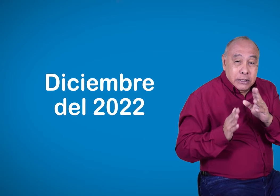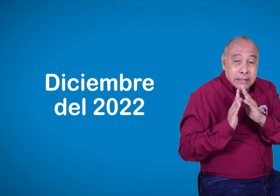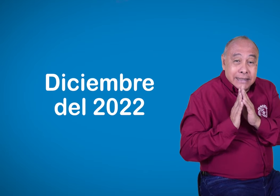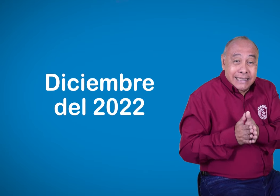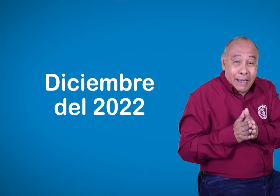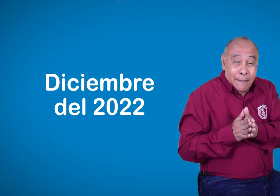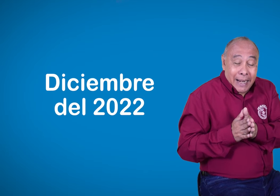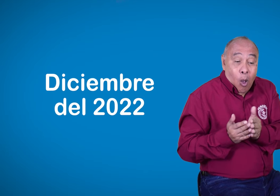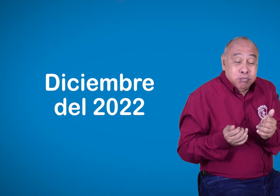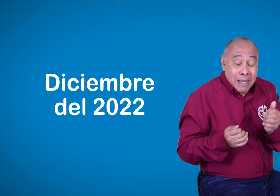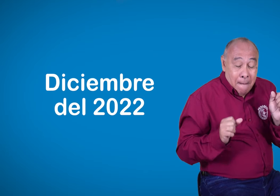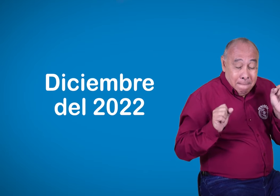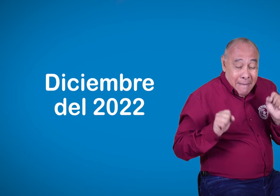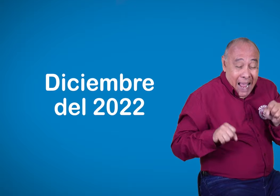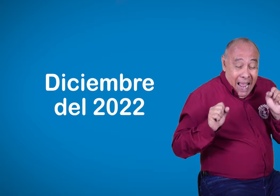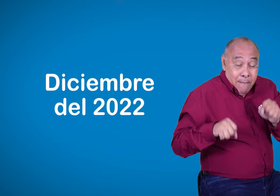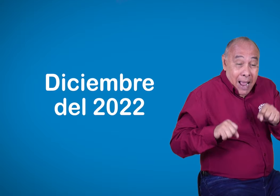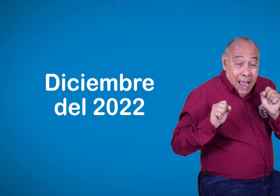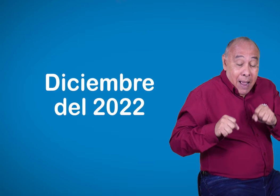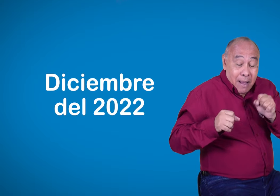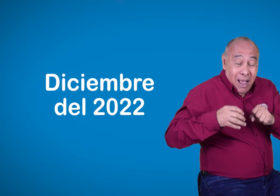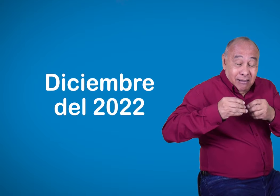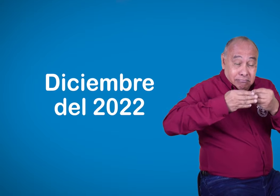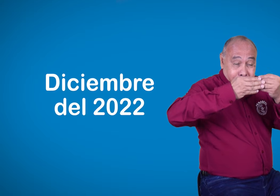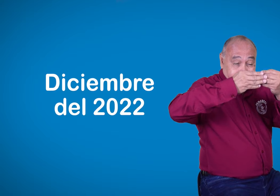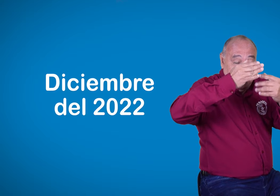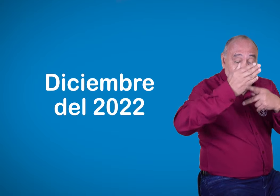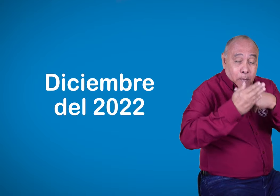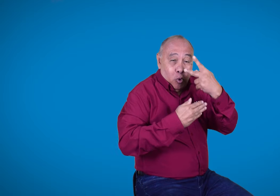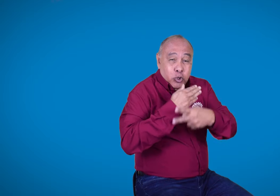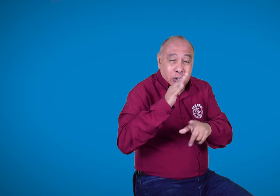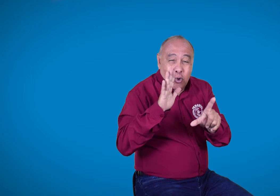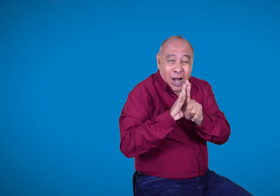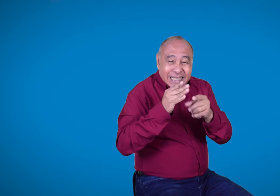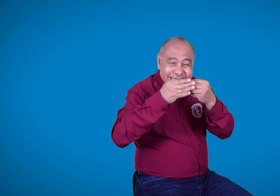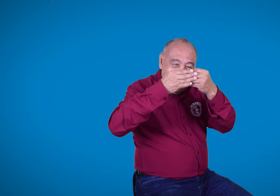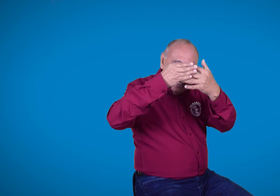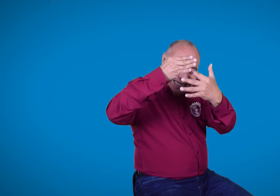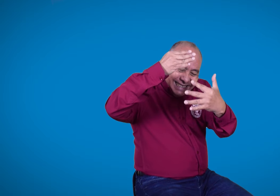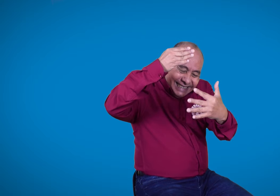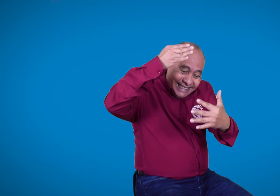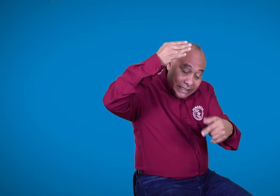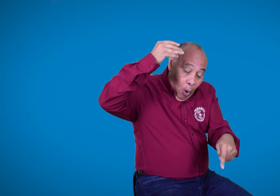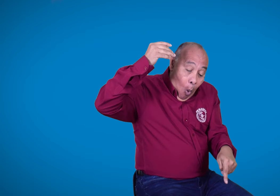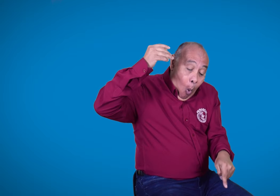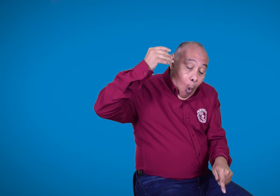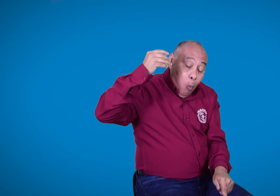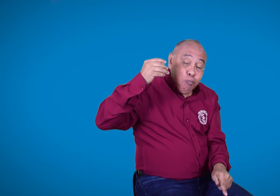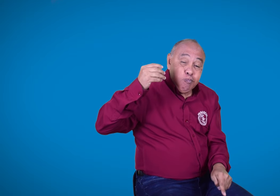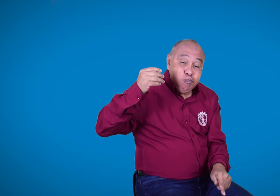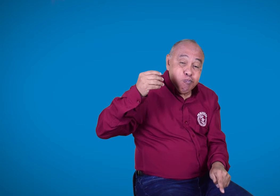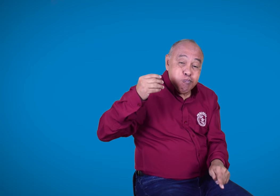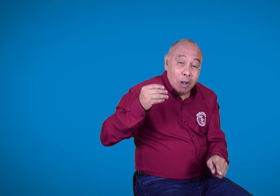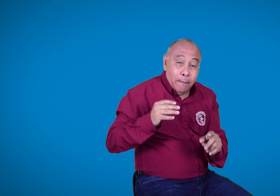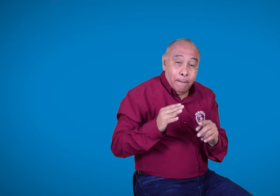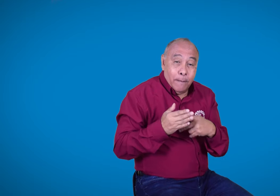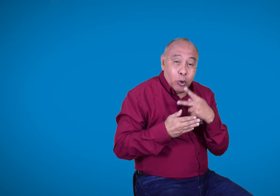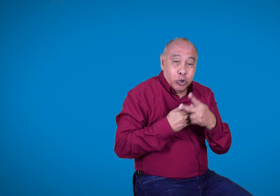En ese momento, había muchos proyectos de ley para ser aprobados, y el proyecto del que estamos hablando, estaba en los últimos